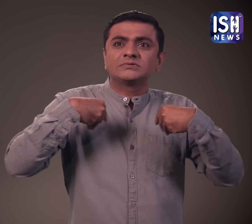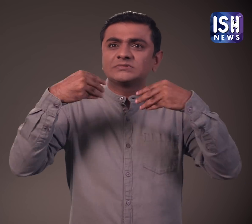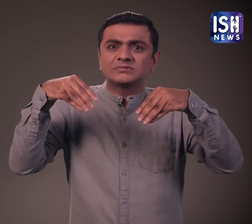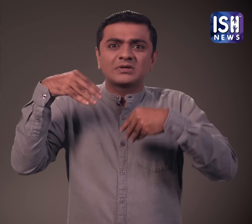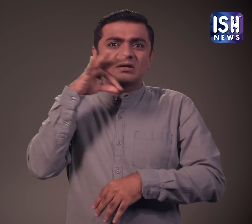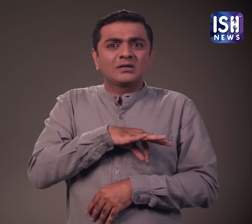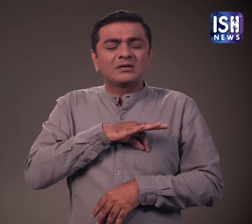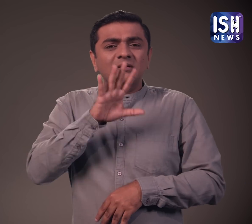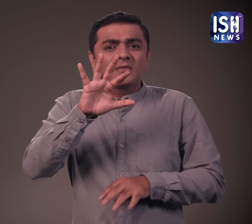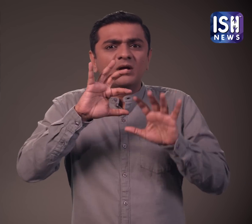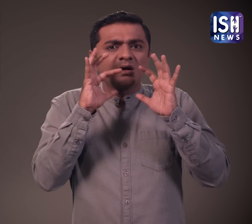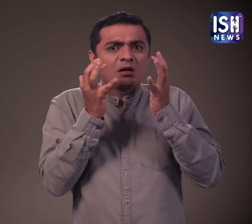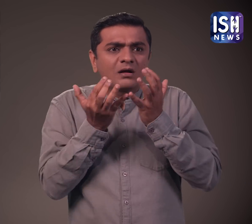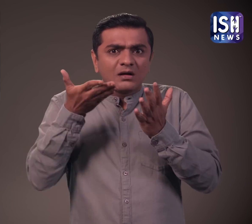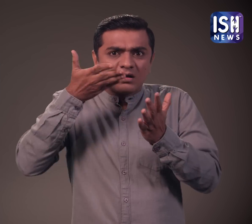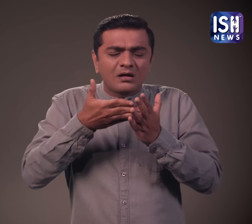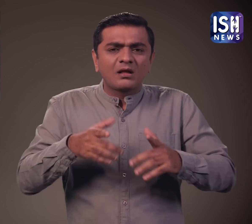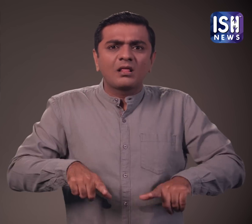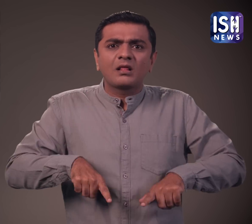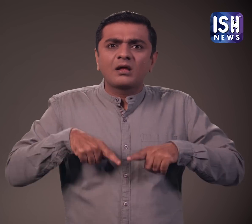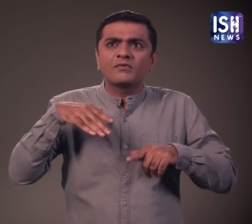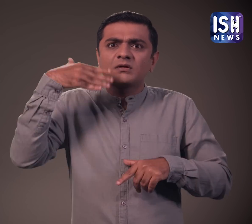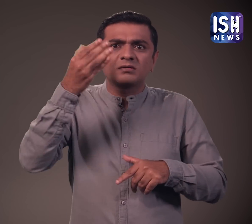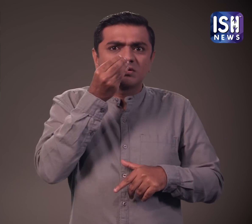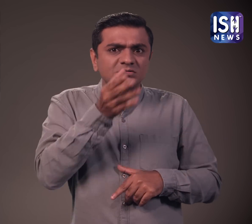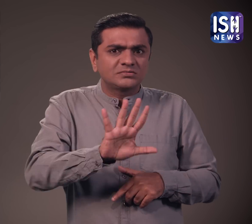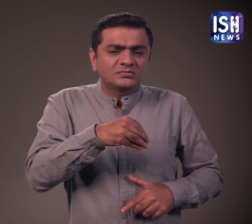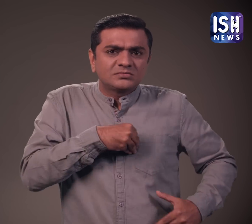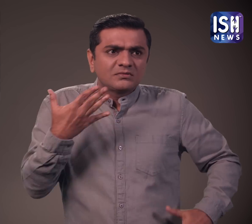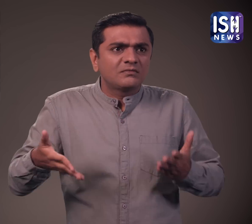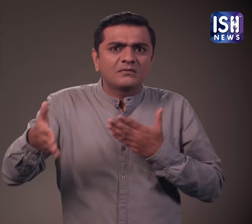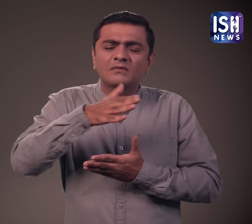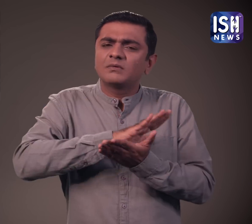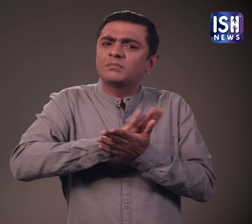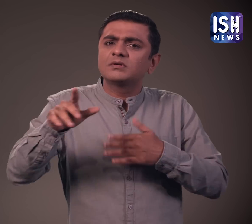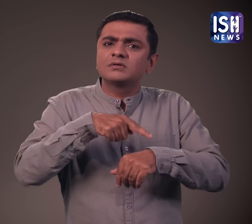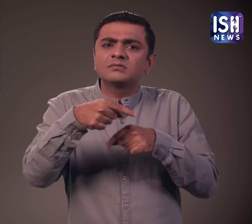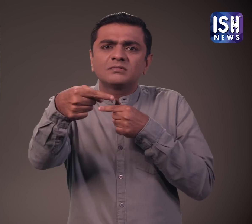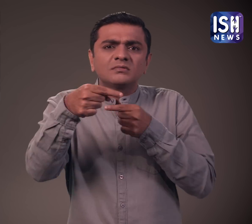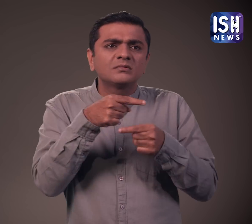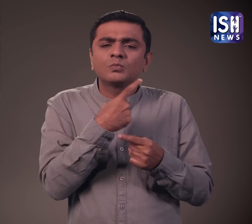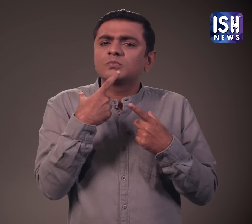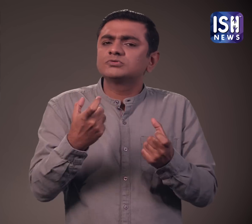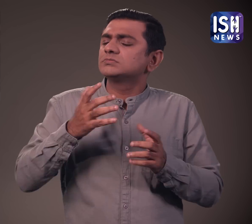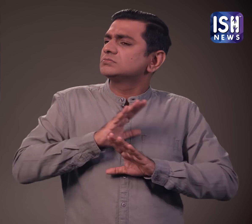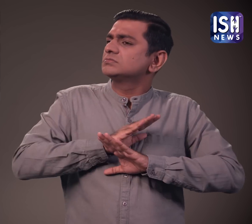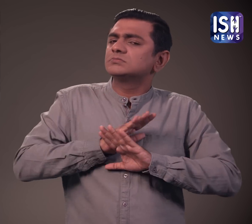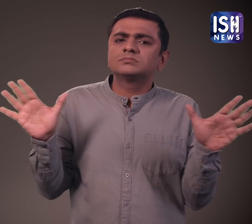जा रही है लेकिन हमारा अस्तित्व खत्रे में है और दुनिया का अन्थ हो सकता है इसलिए